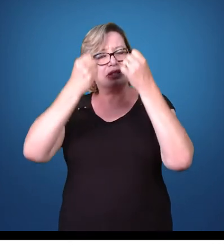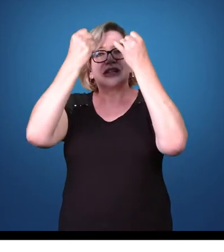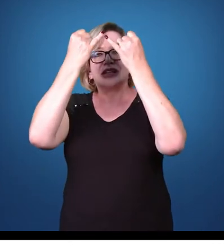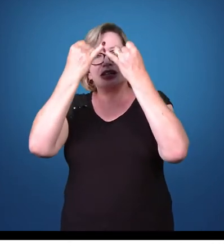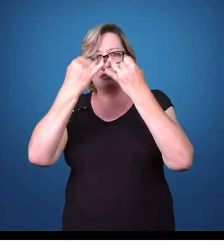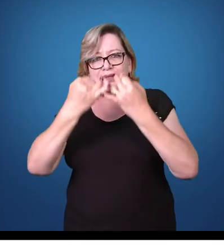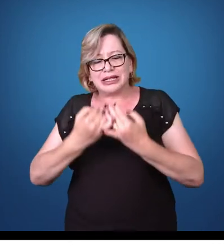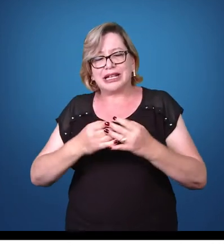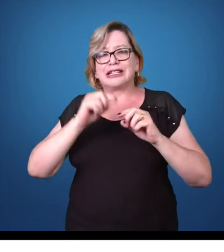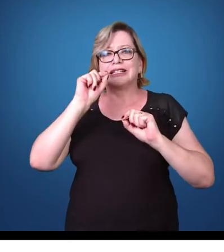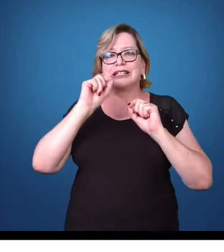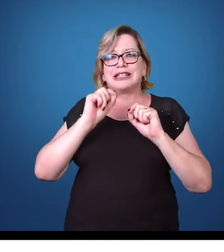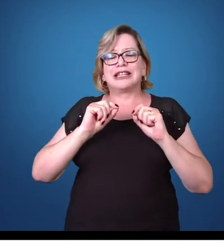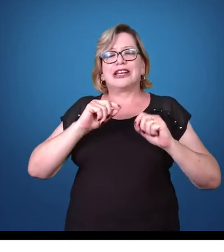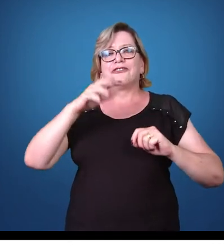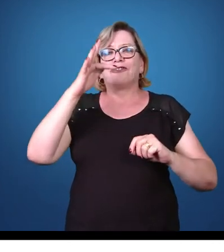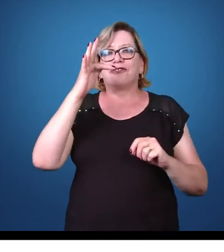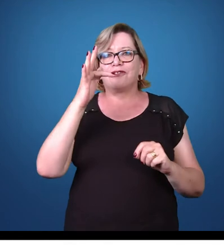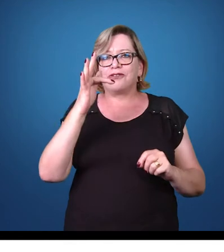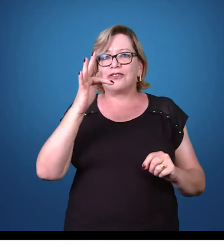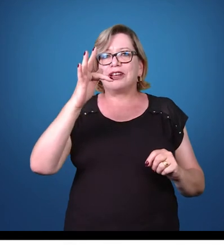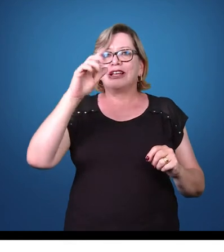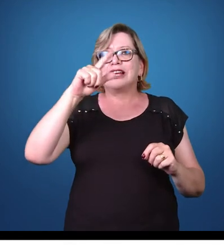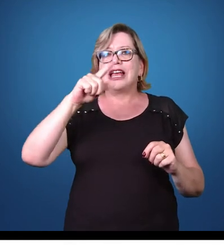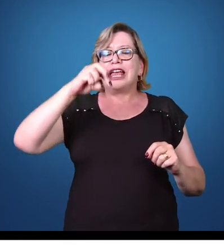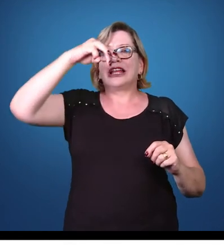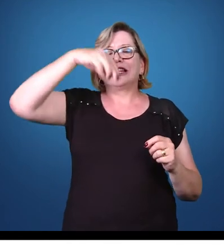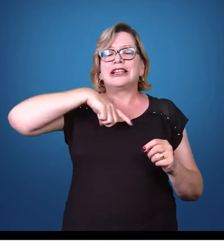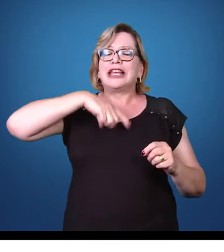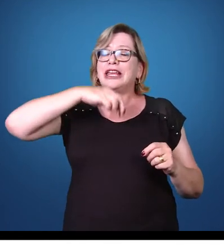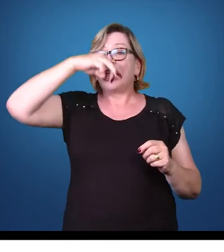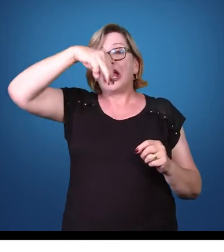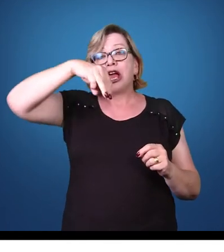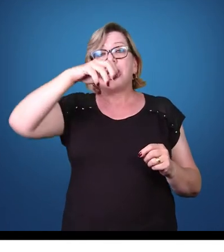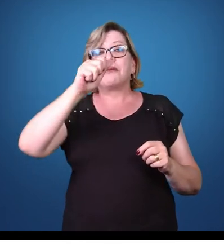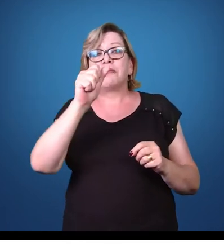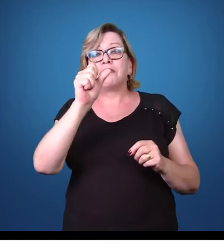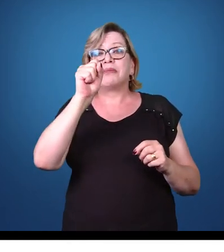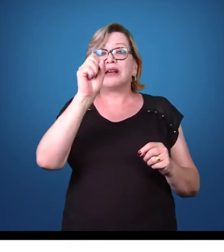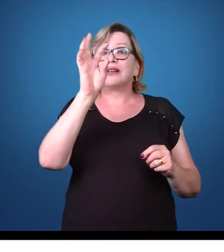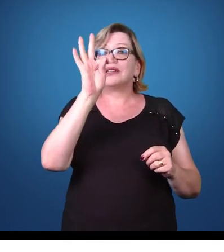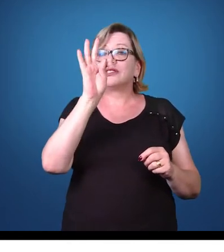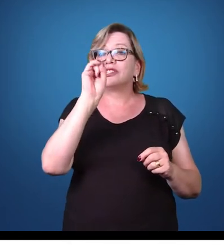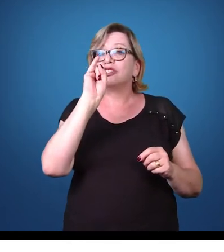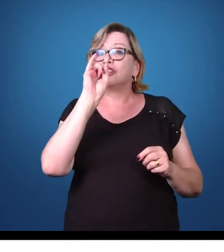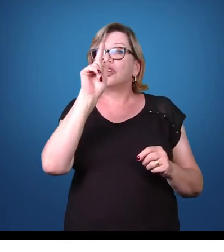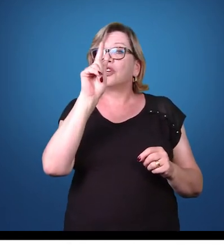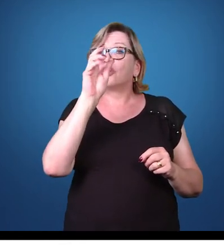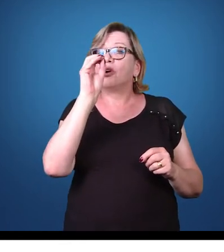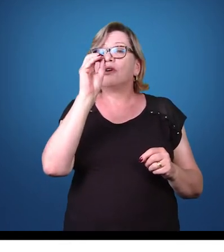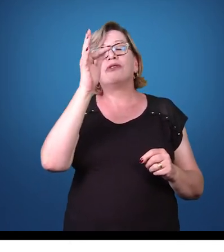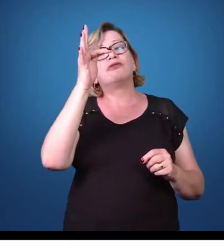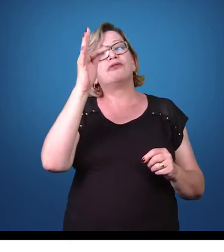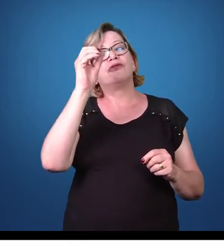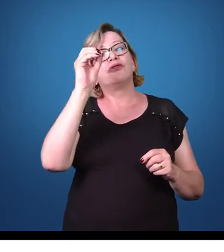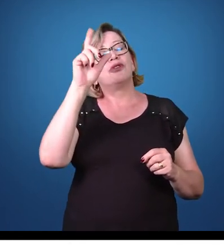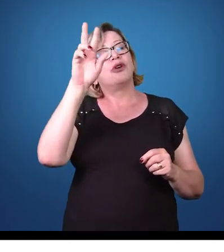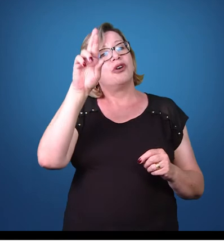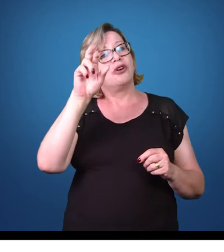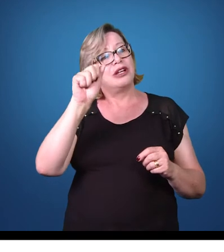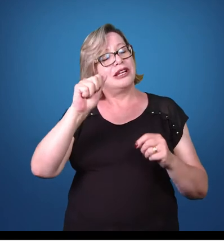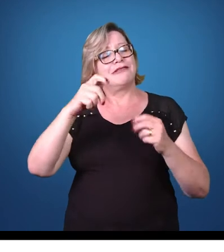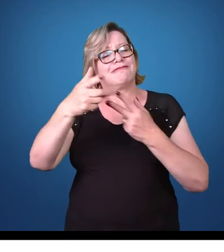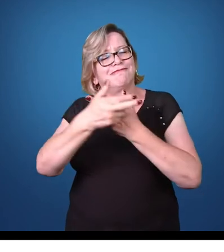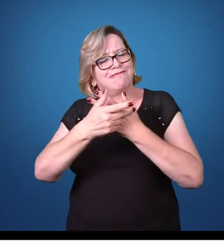flagelados, eles pertencem ao subfilo mastigófora, os ciliados ao filo ciliófora, os